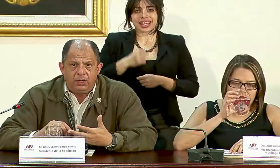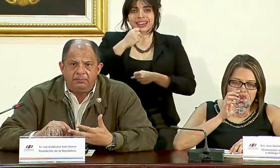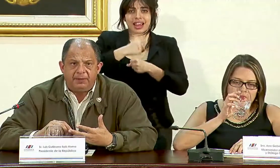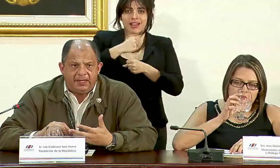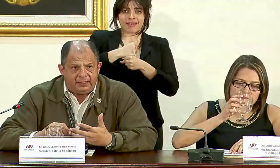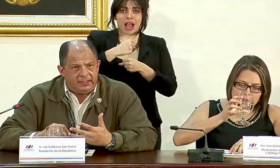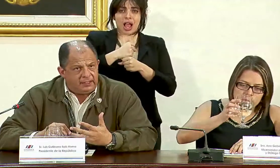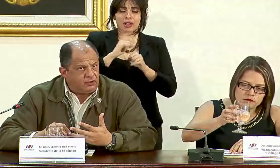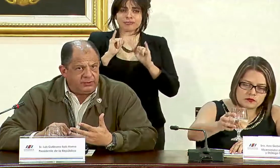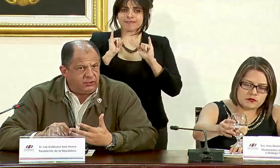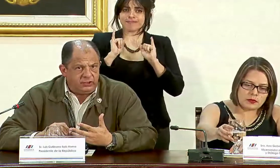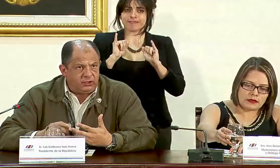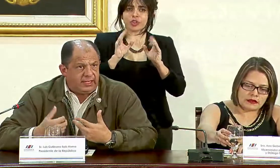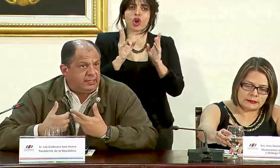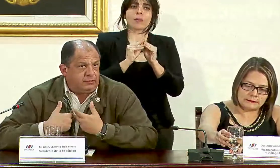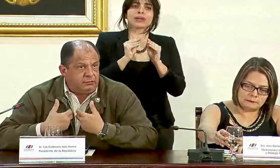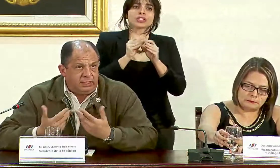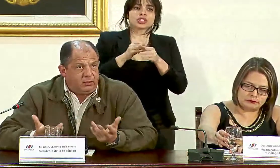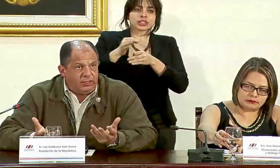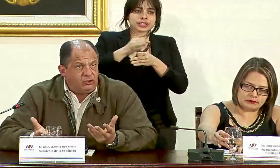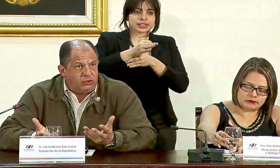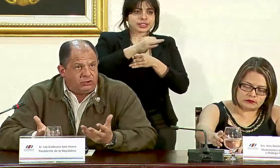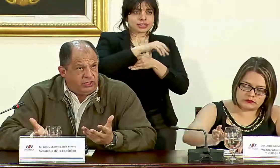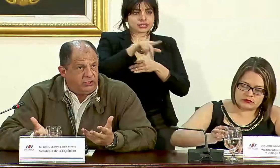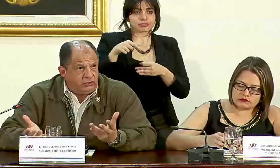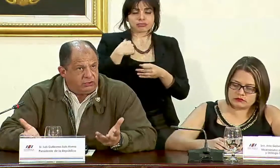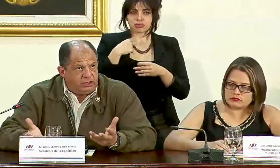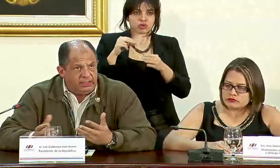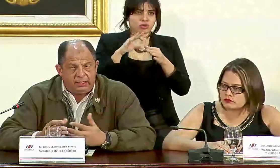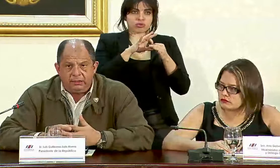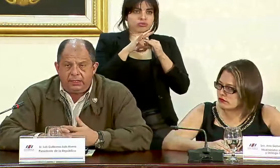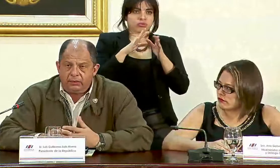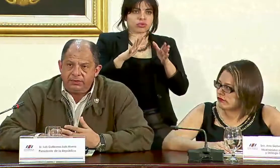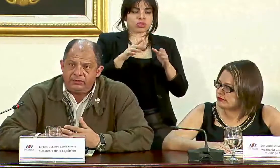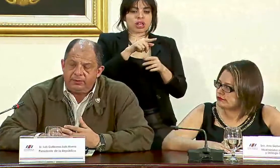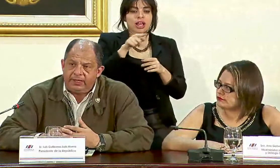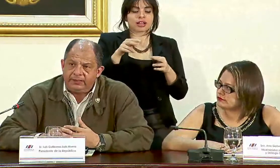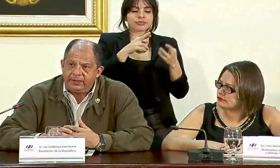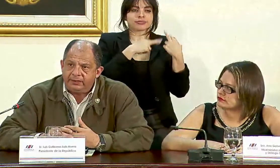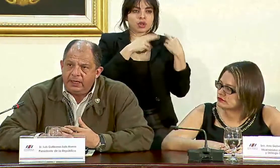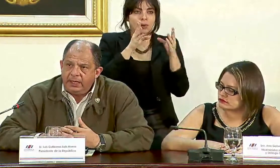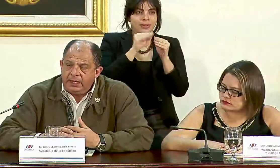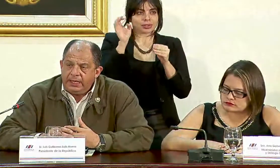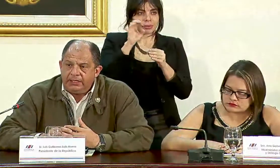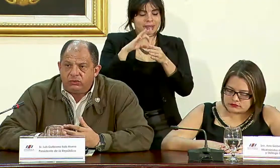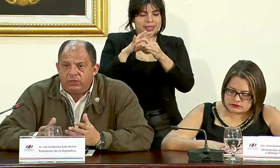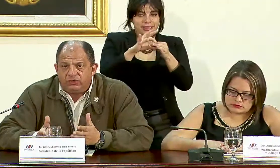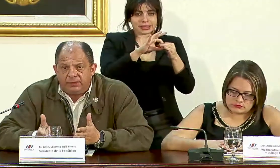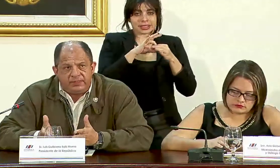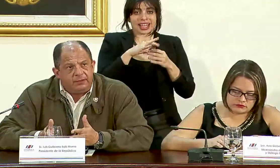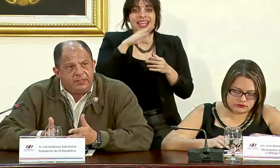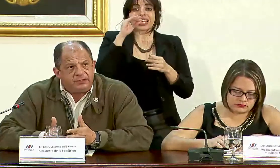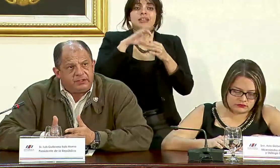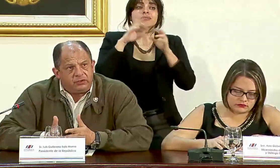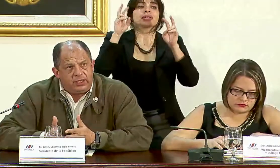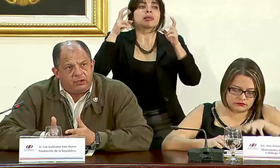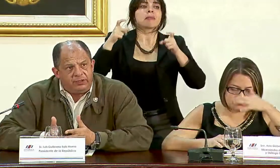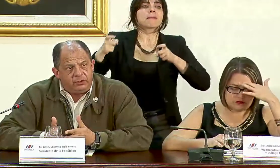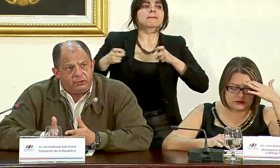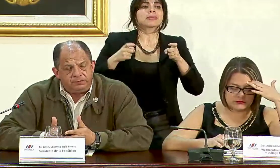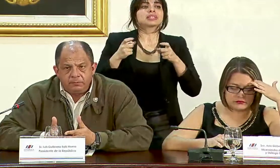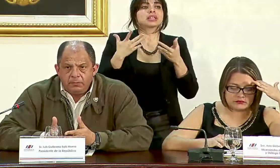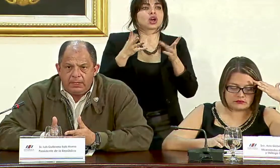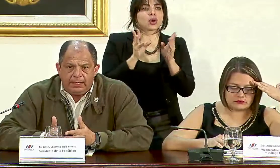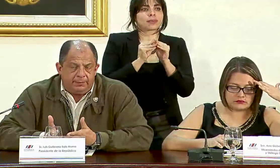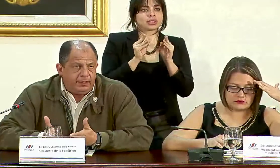trabajo permanente de las comisiones locales el cual yo no coordino lo coordina la Comisión de Emergencias y sobre los temas de administración de